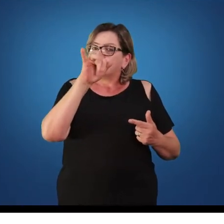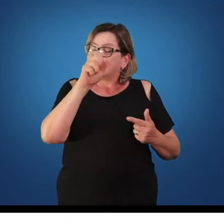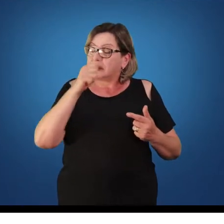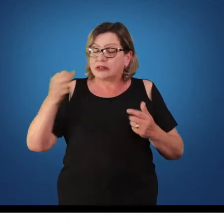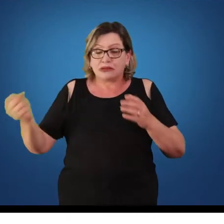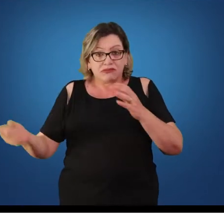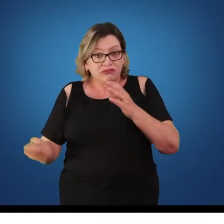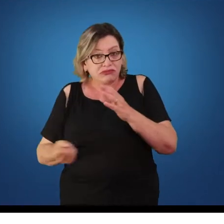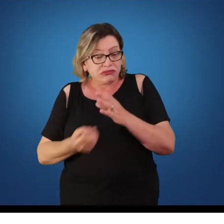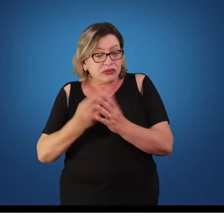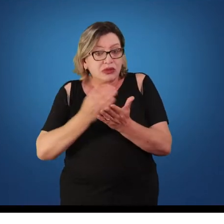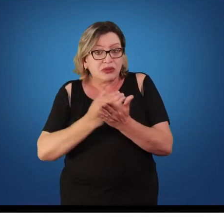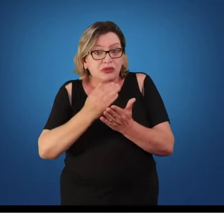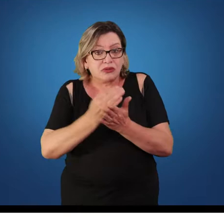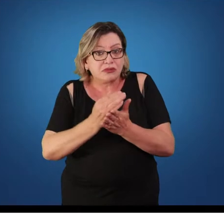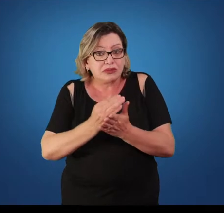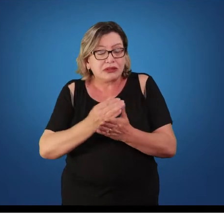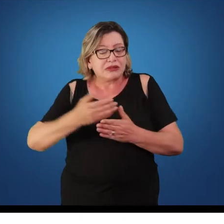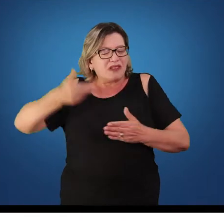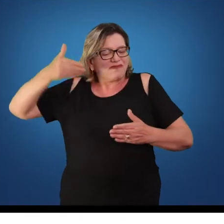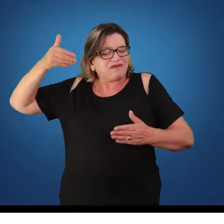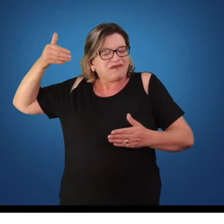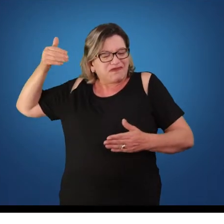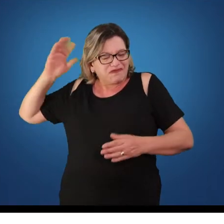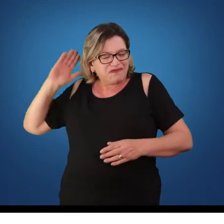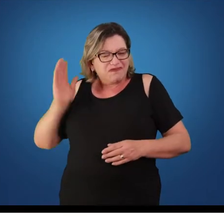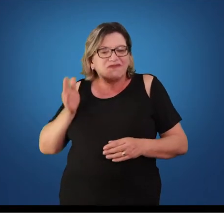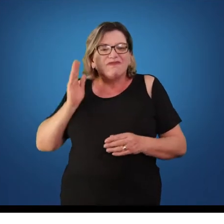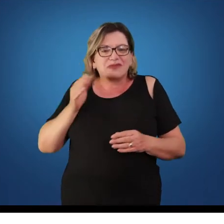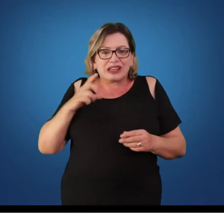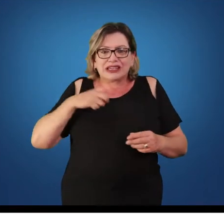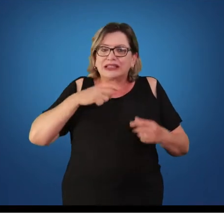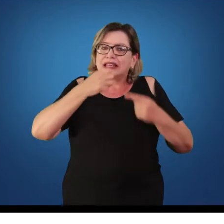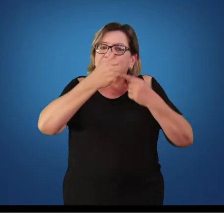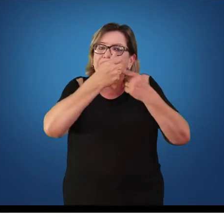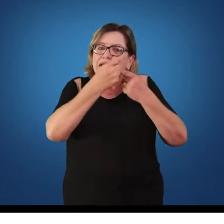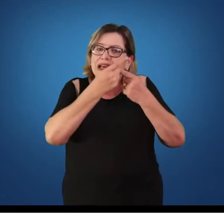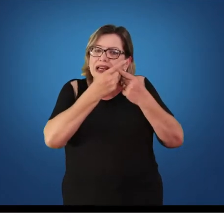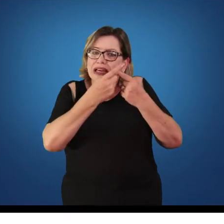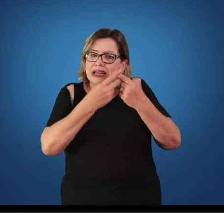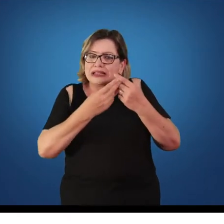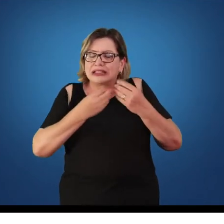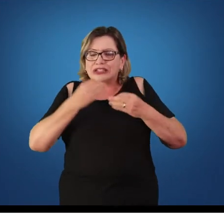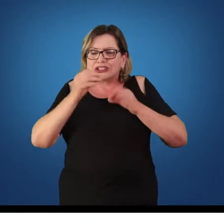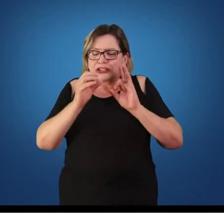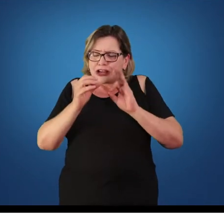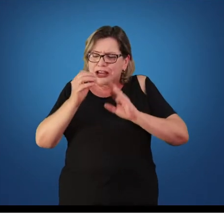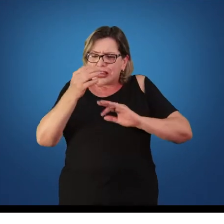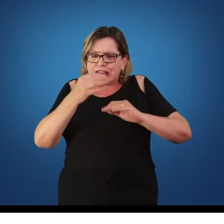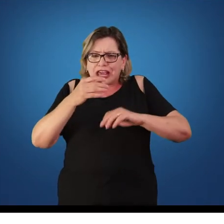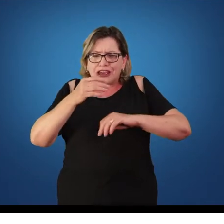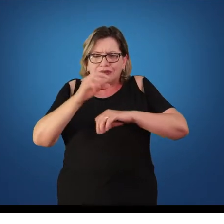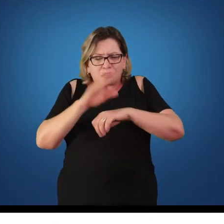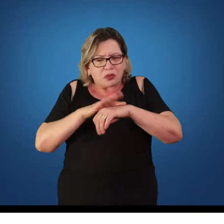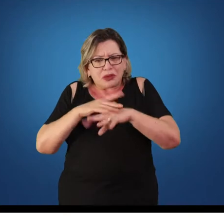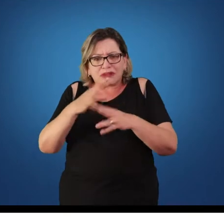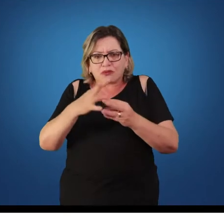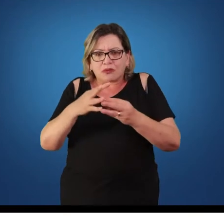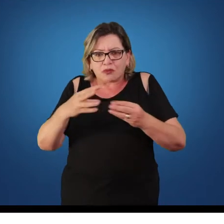desde o período das primeiras civilizações, que tem uma característica de tratar alguma doença, e também as ginásticas